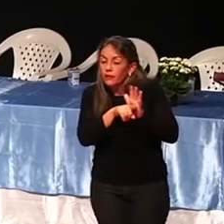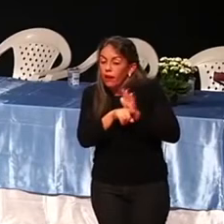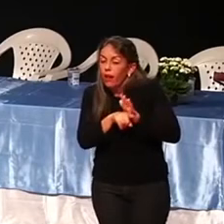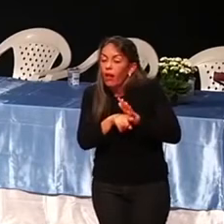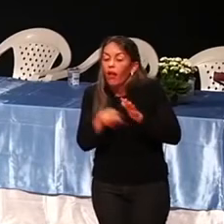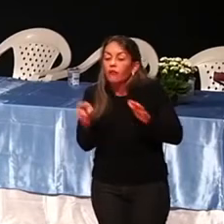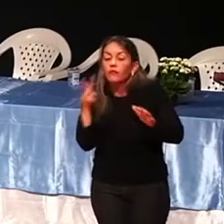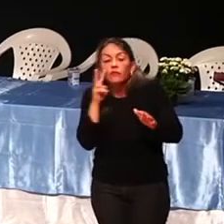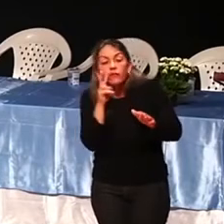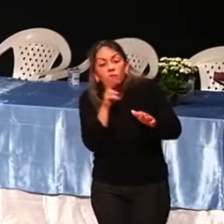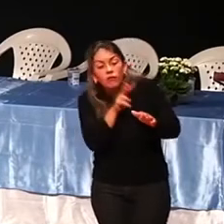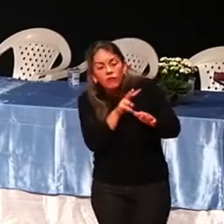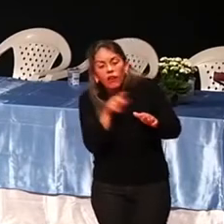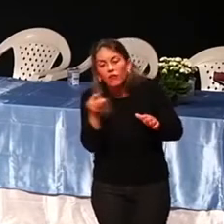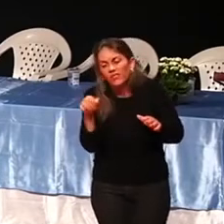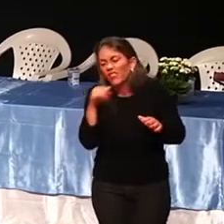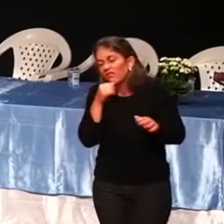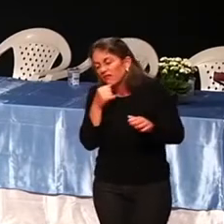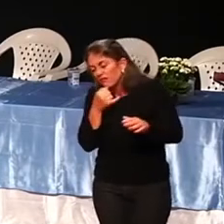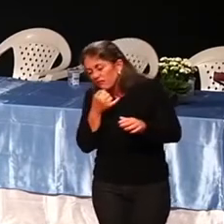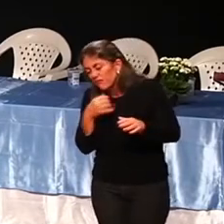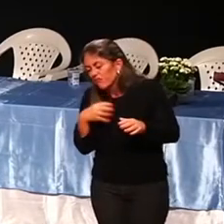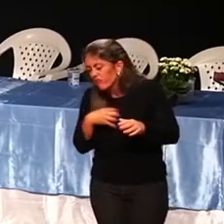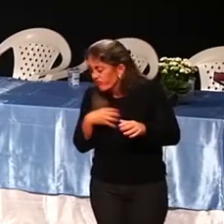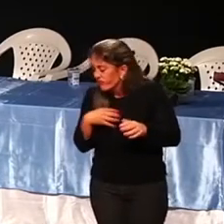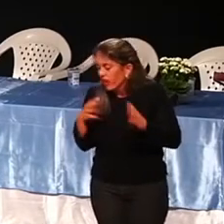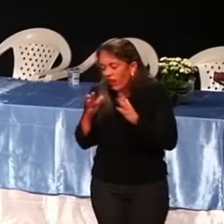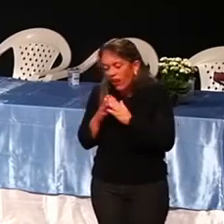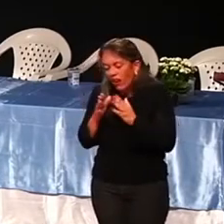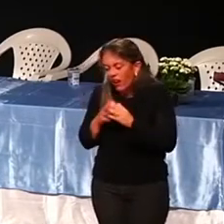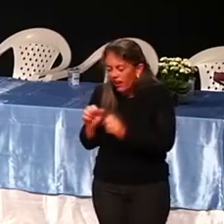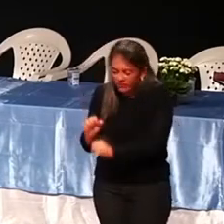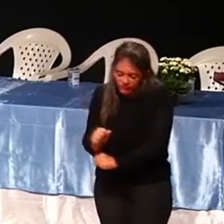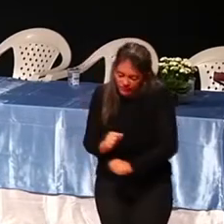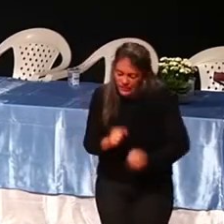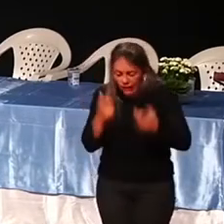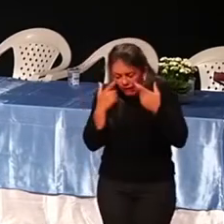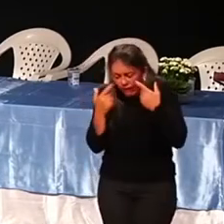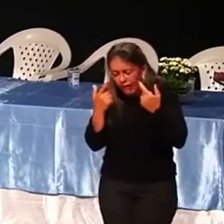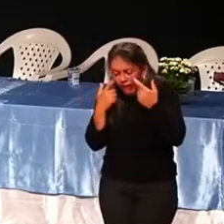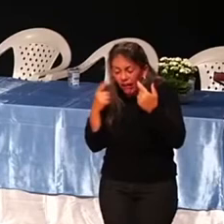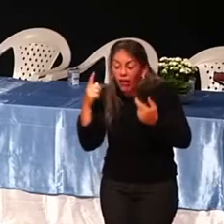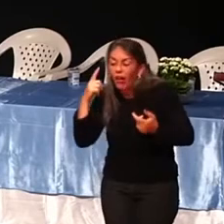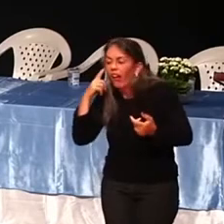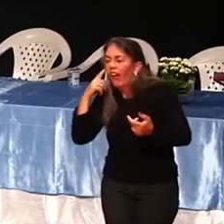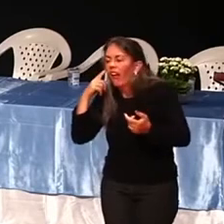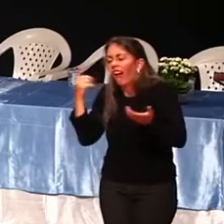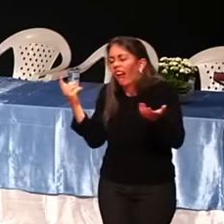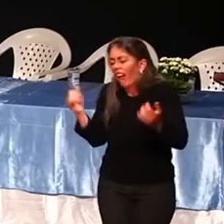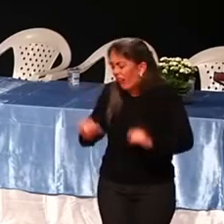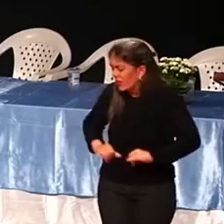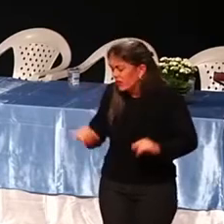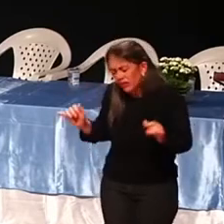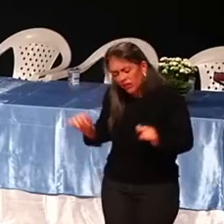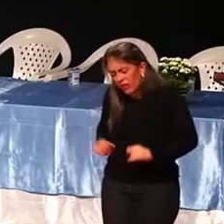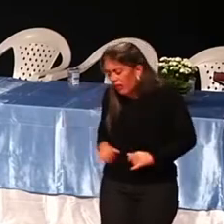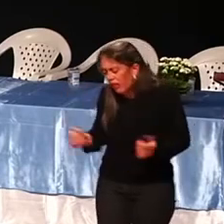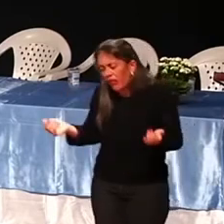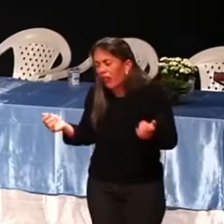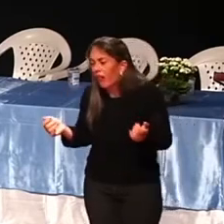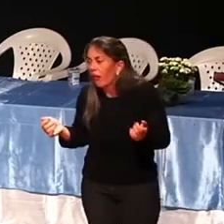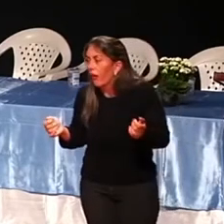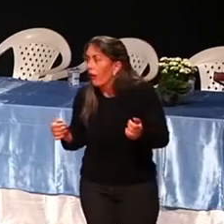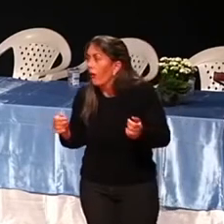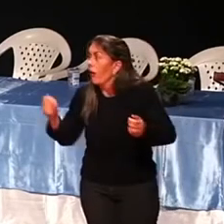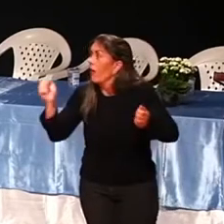desmotivada, triste, em casa, passando pano, chorando, música de sofrência. Você ouve uma palestra, você vai passar pano assim,